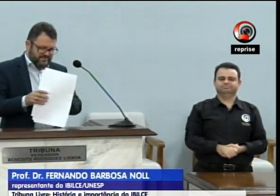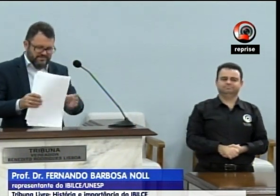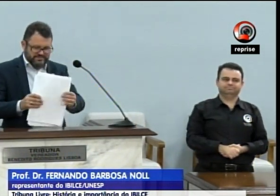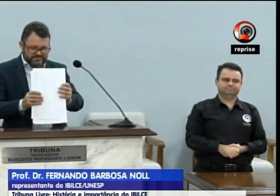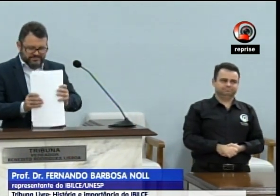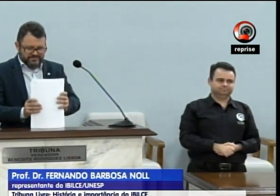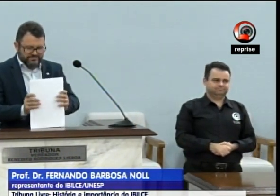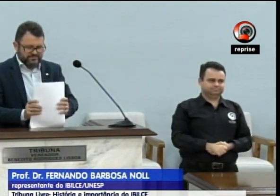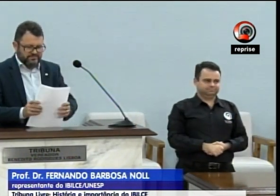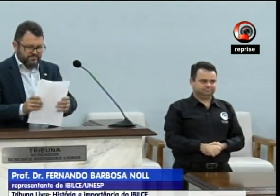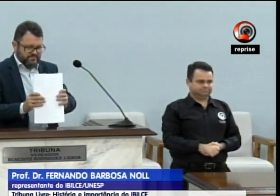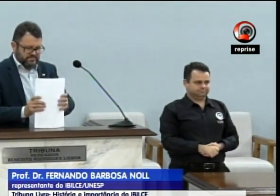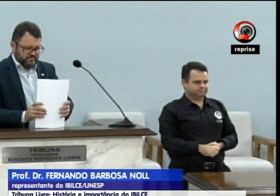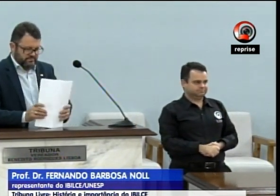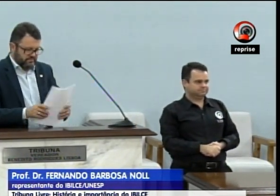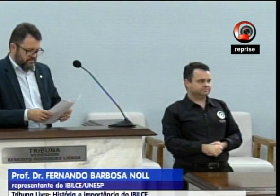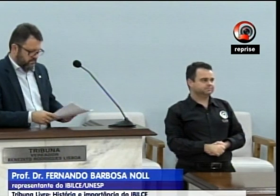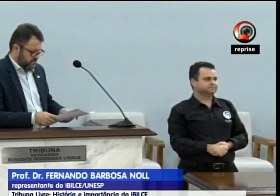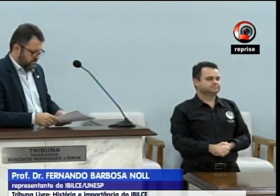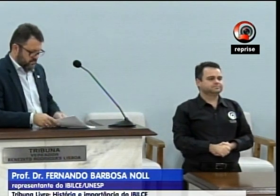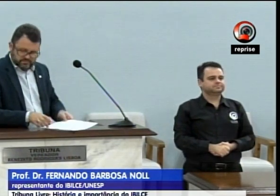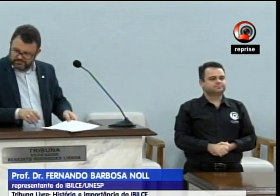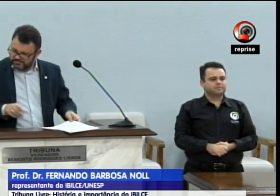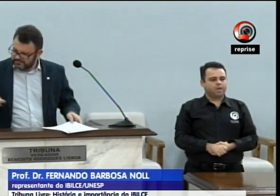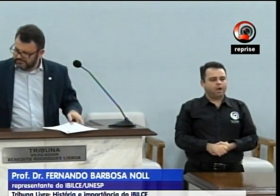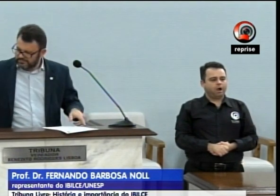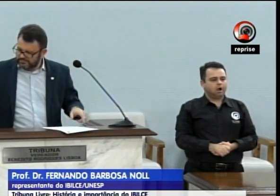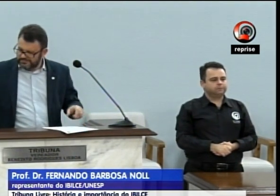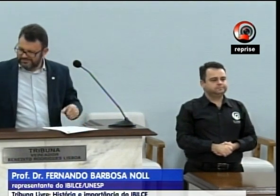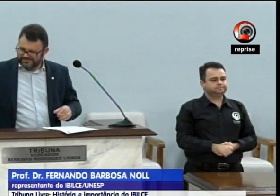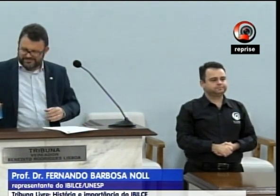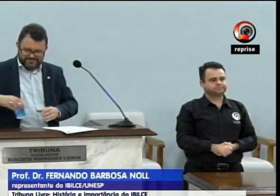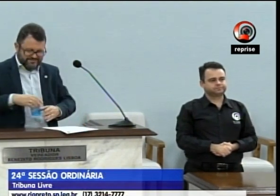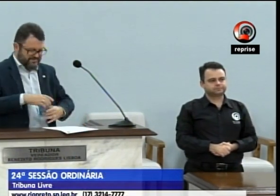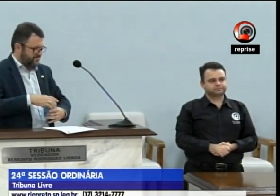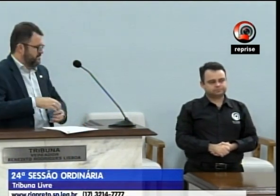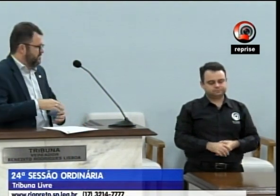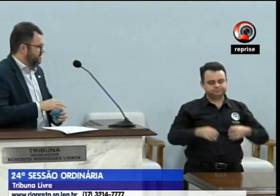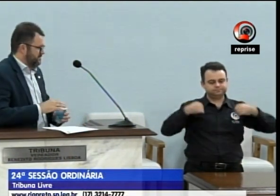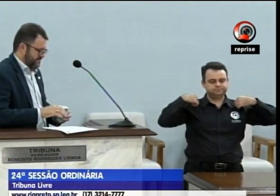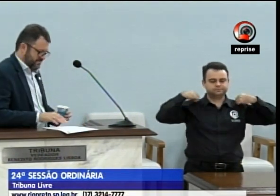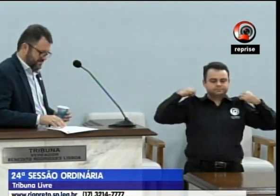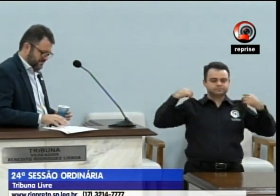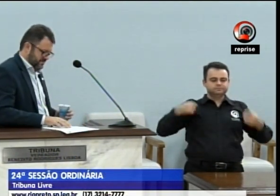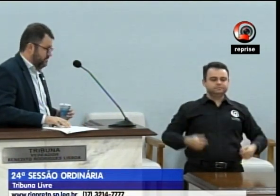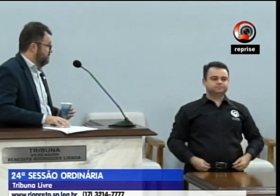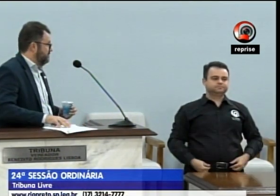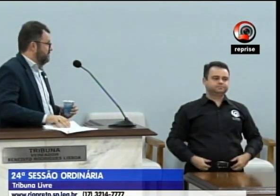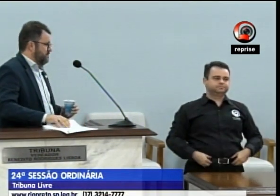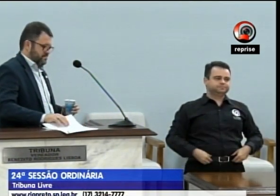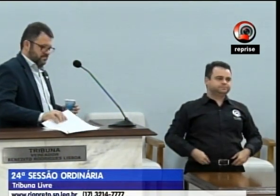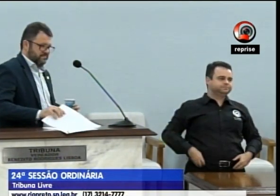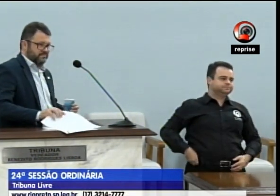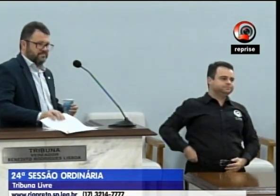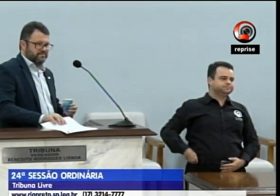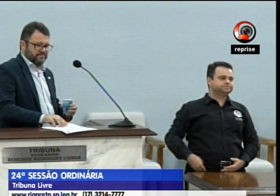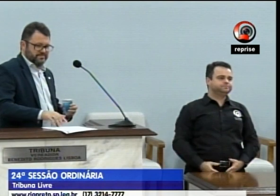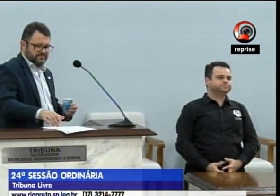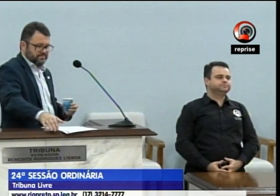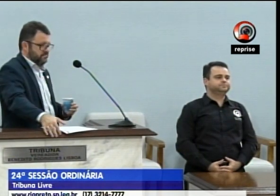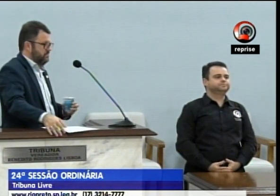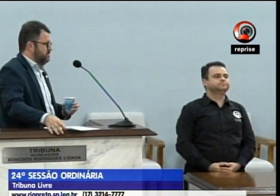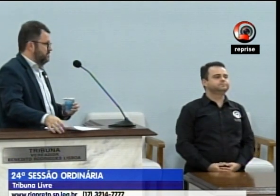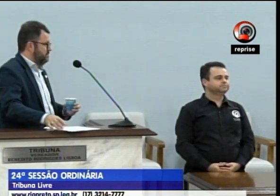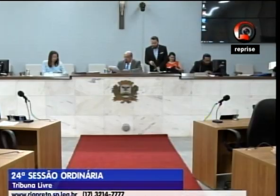Obrigado, professor, doutor Fernando Barbosa, pela presença, sempre uma honra. O tempo nosso é um pouco curto, mas eu